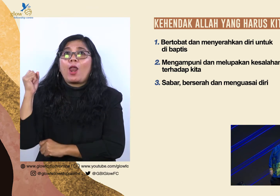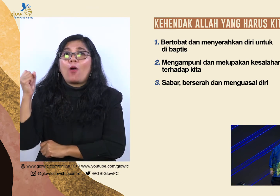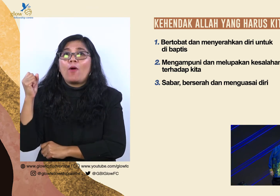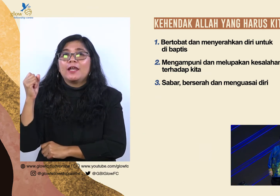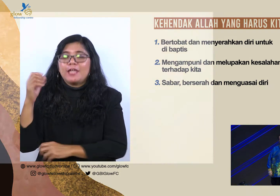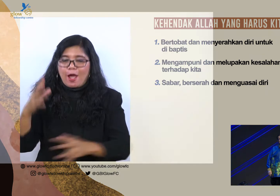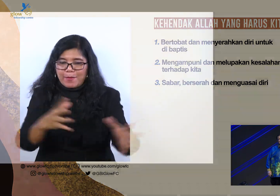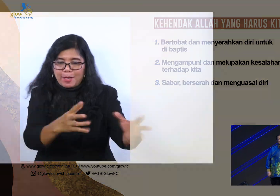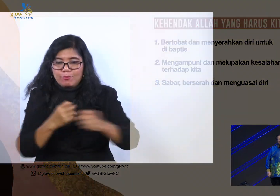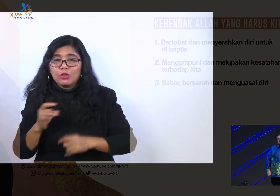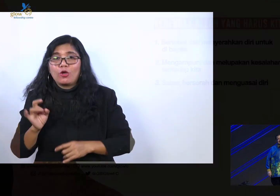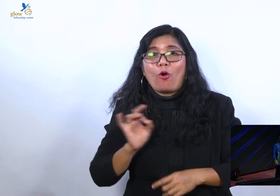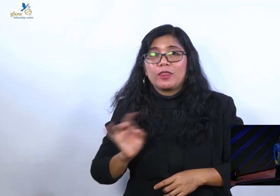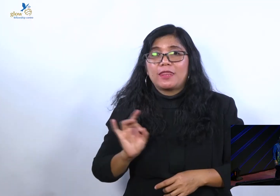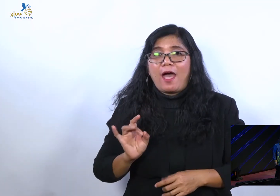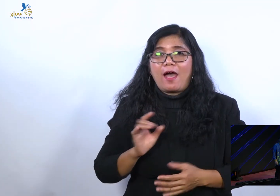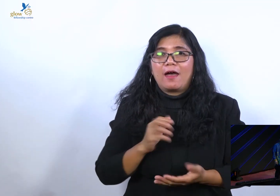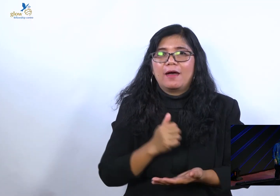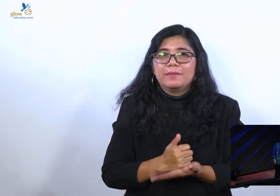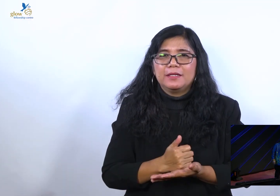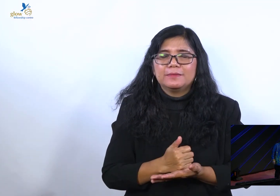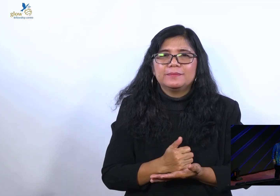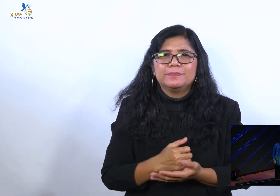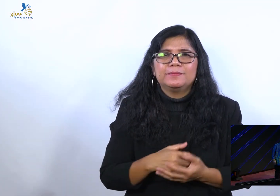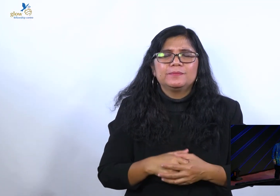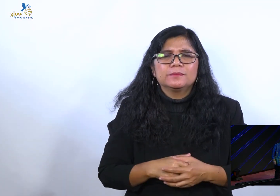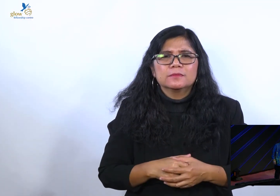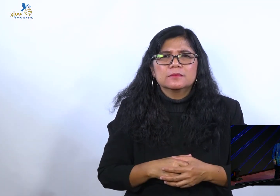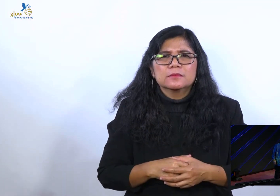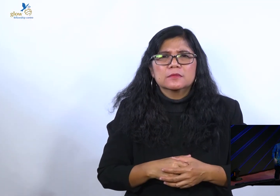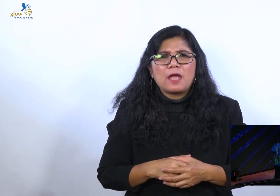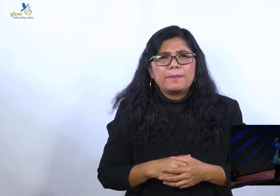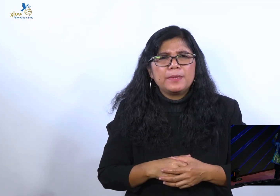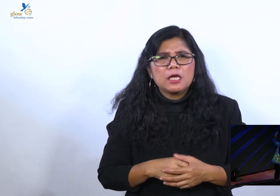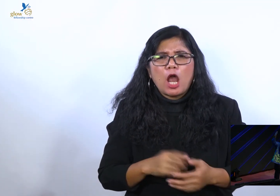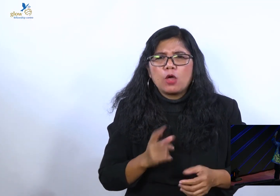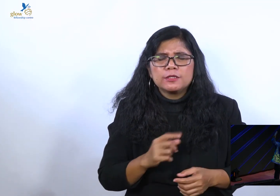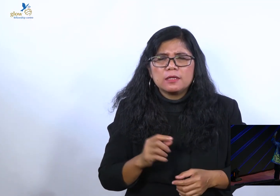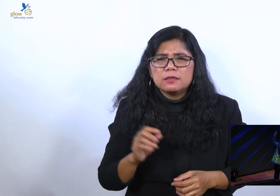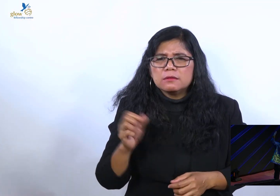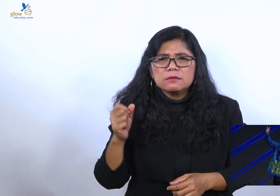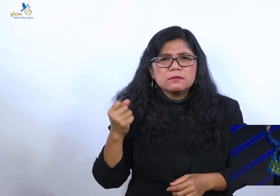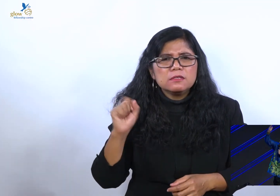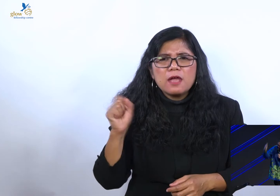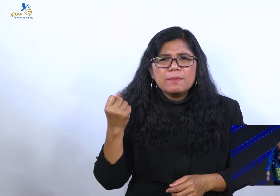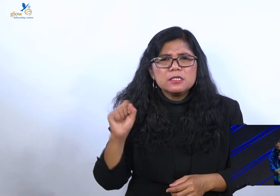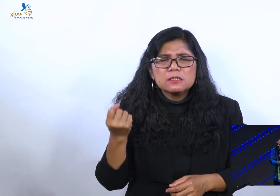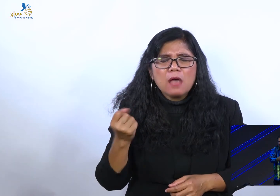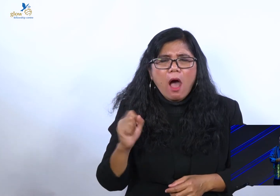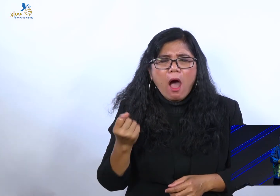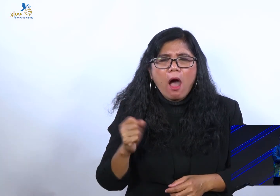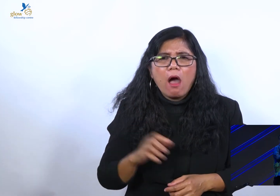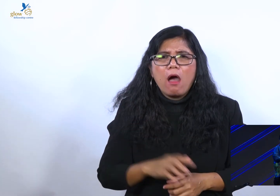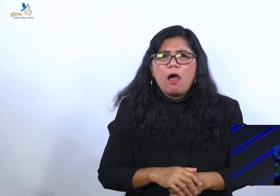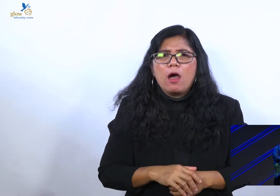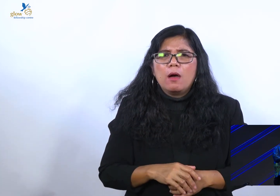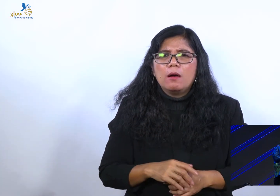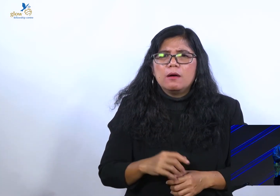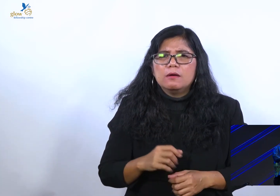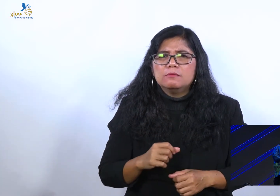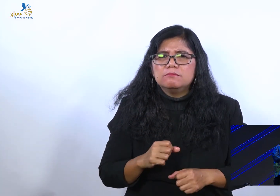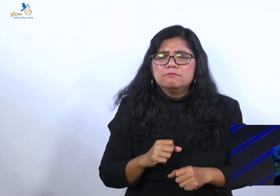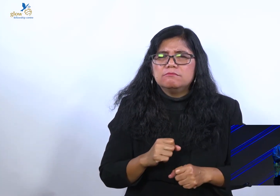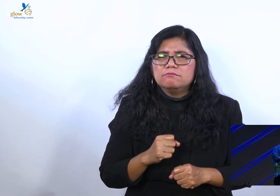Amin. Tetapi orang yang tidak mampu menguasai diri, dia sama seperti kota yang roboh temboknya.